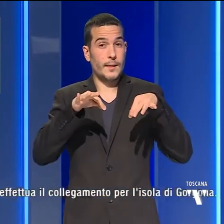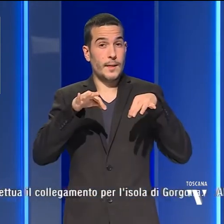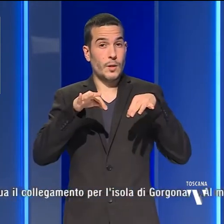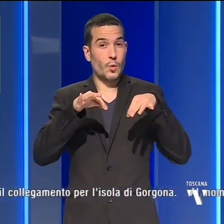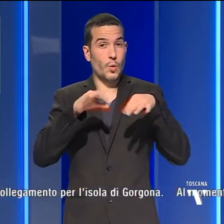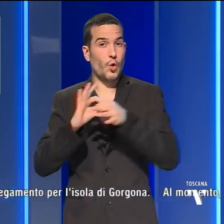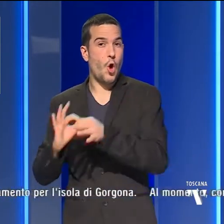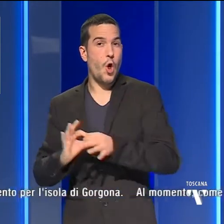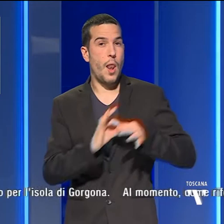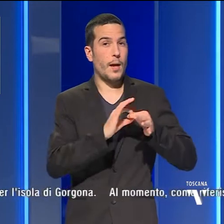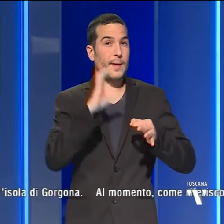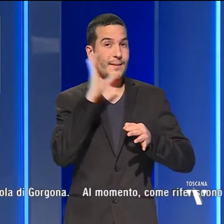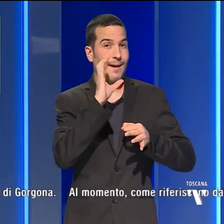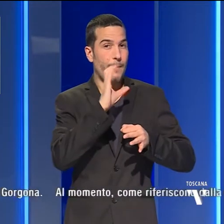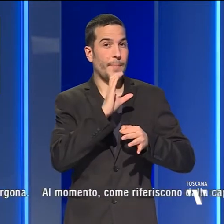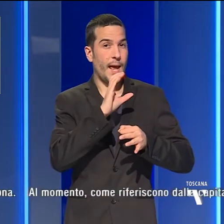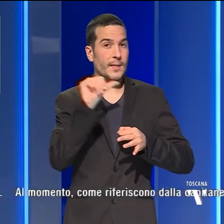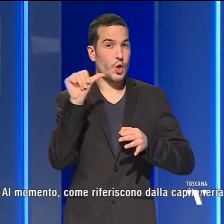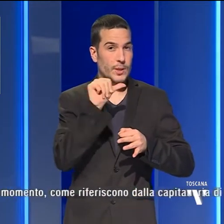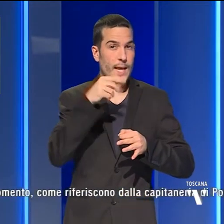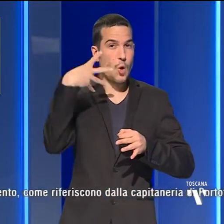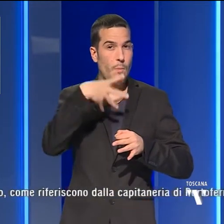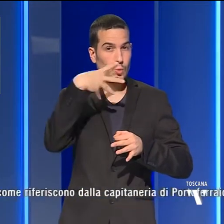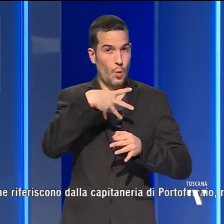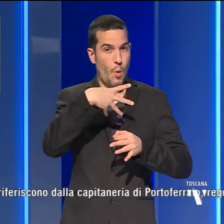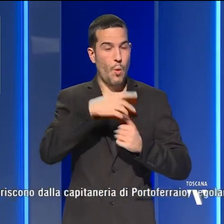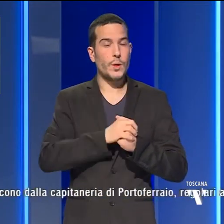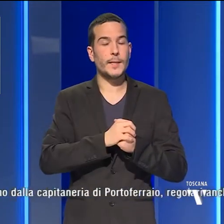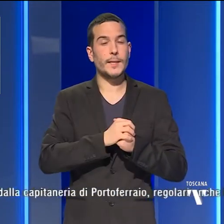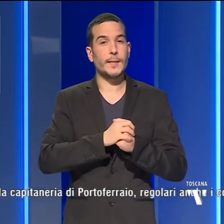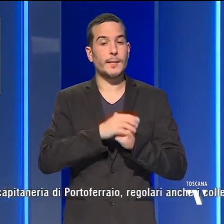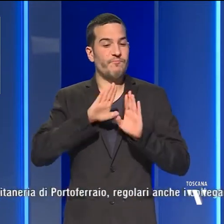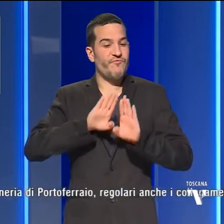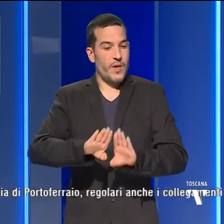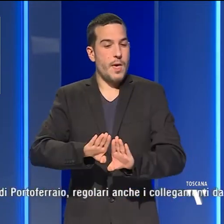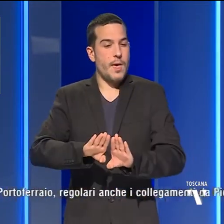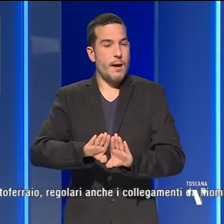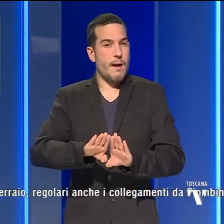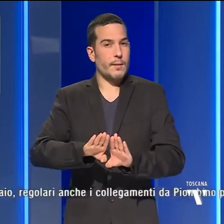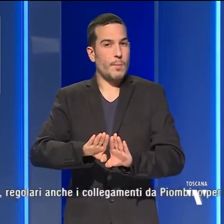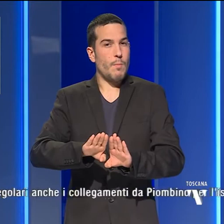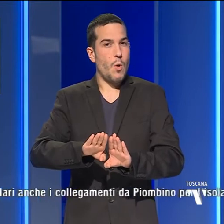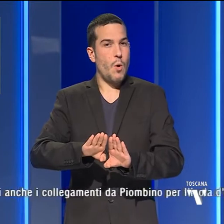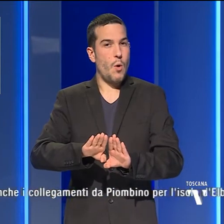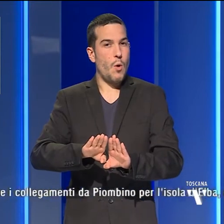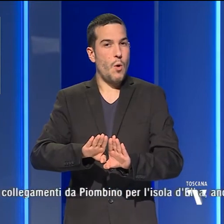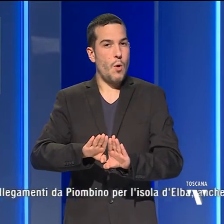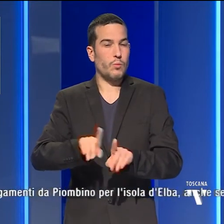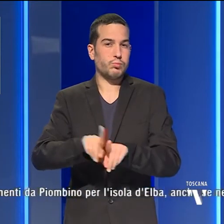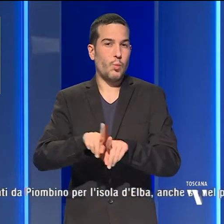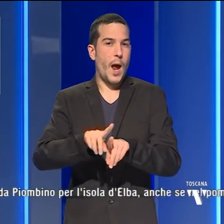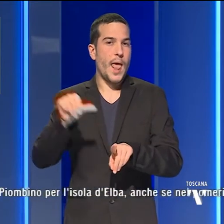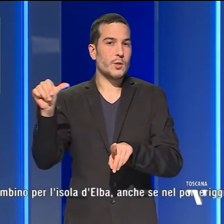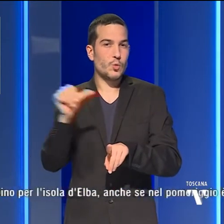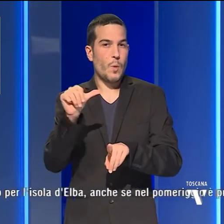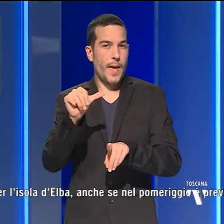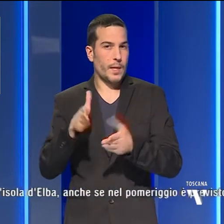l'isola di Capraia dello Stelio Montomoli che è rimasto fermo a banchina così come la Superba